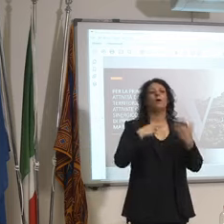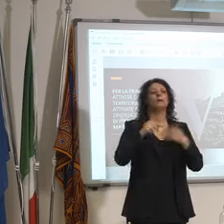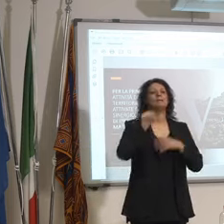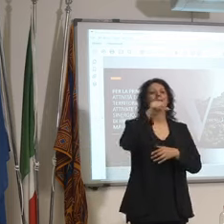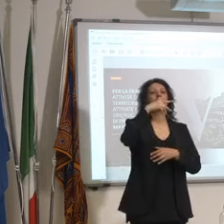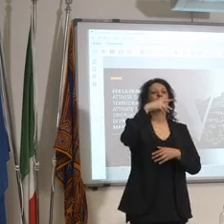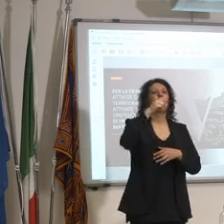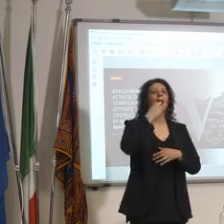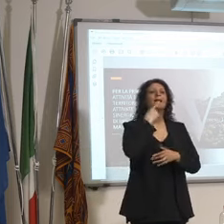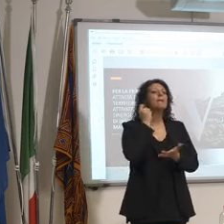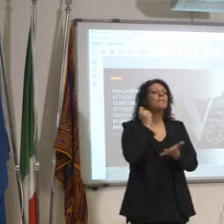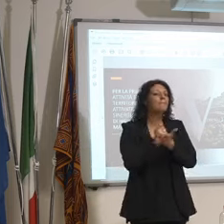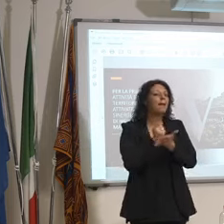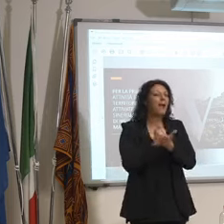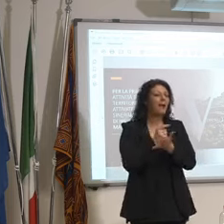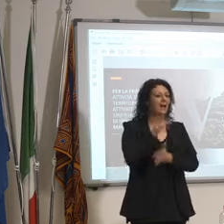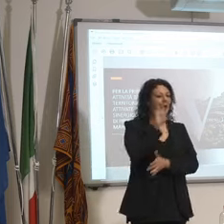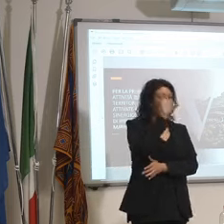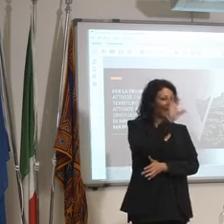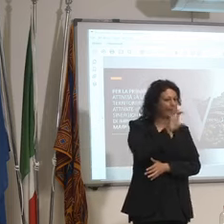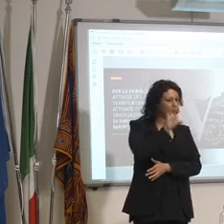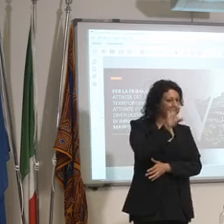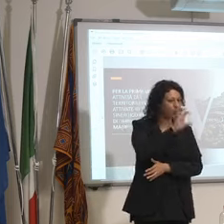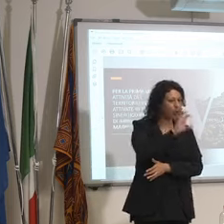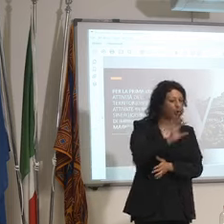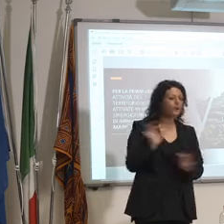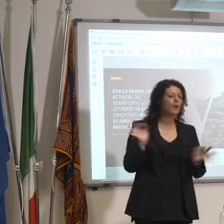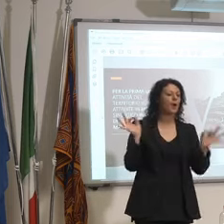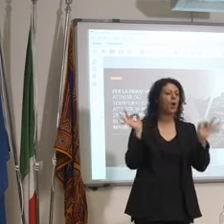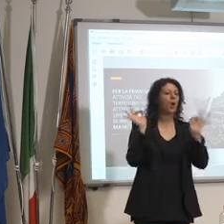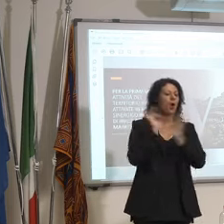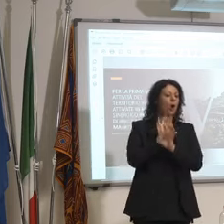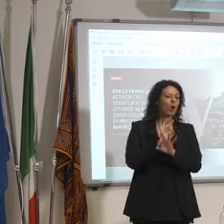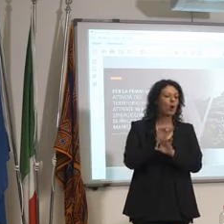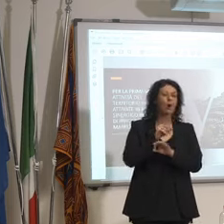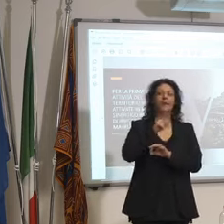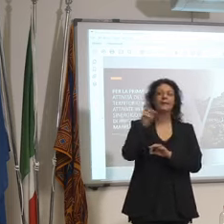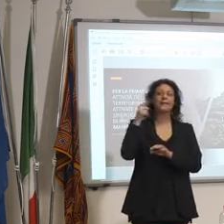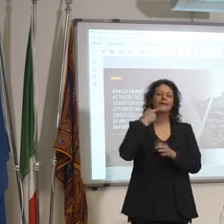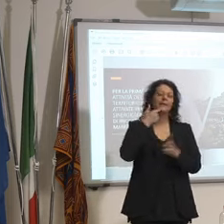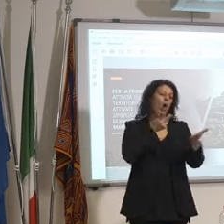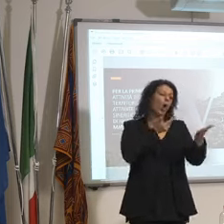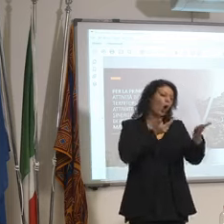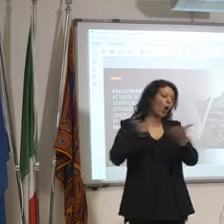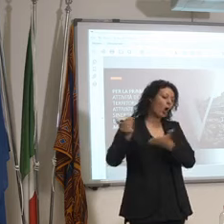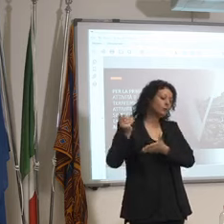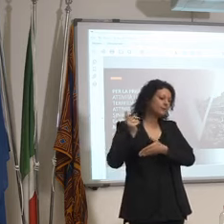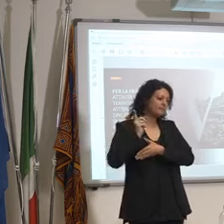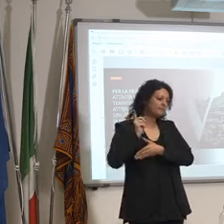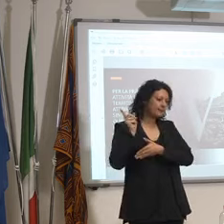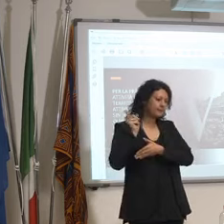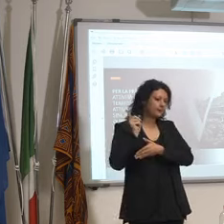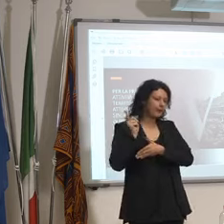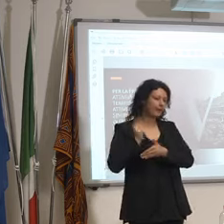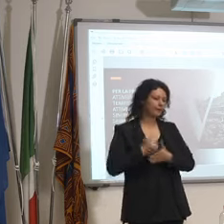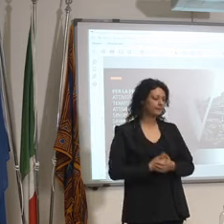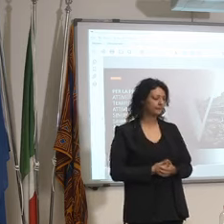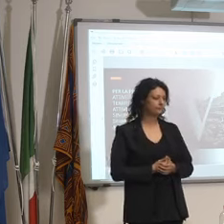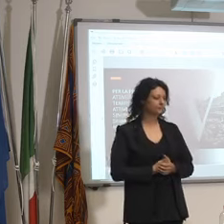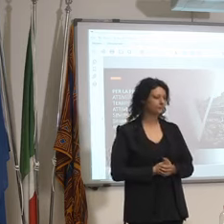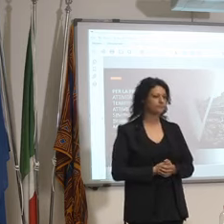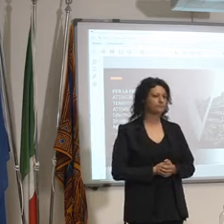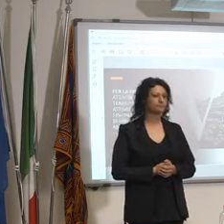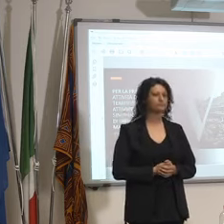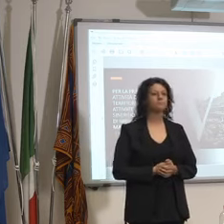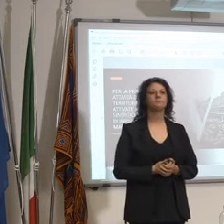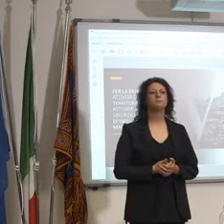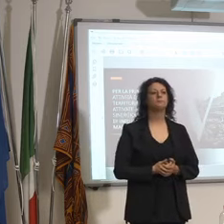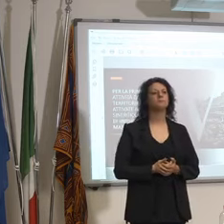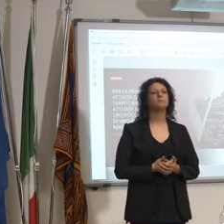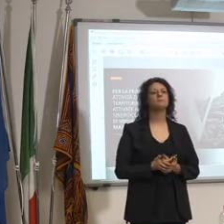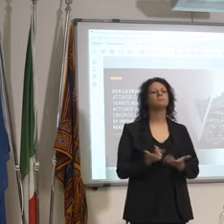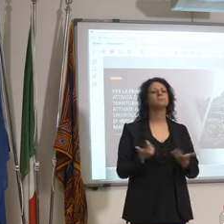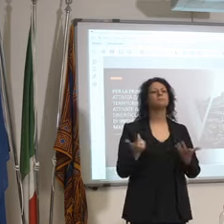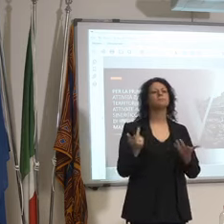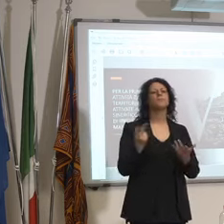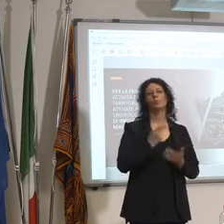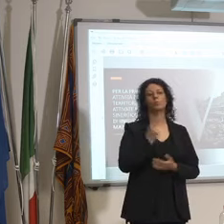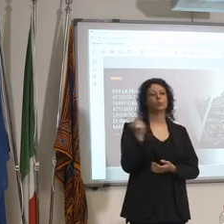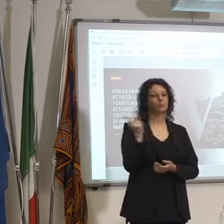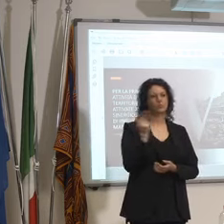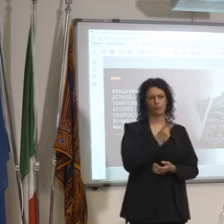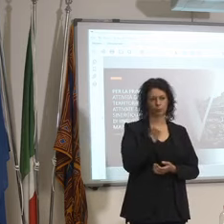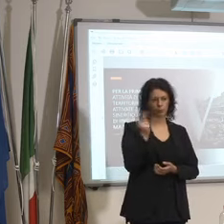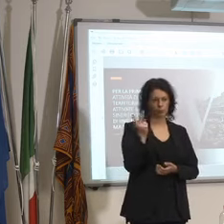la regione oppure pagano i singoli operatori che ospitano la famosissima influencer Maria? entrambe le cose allora